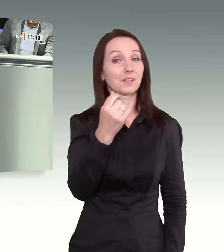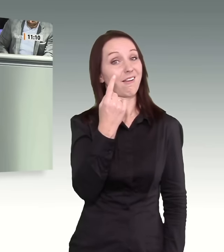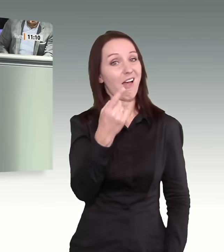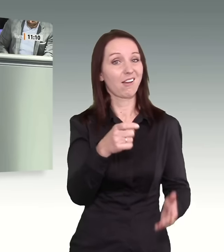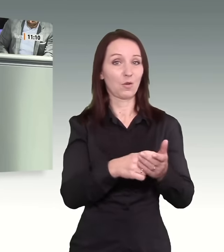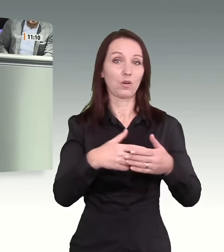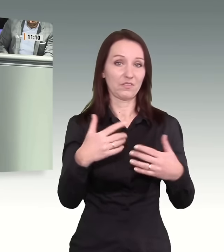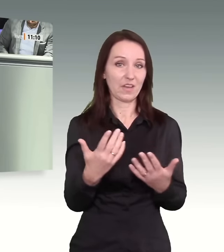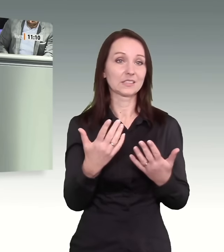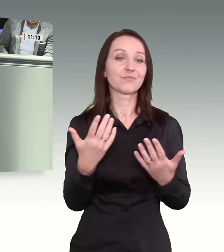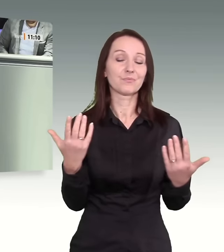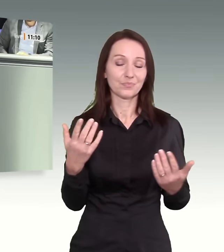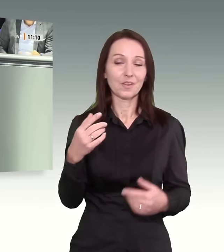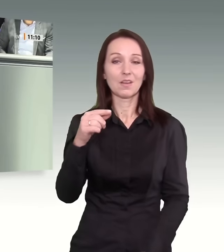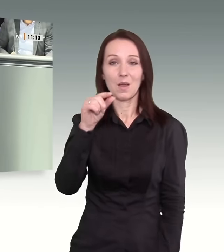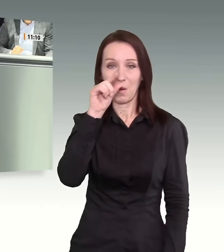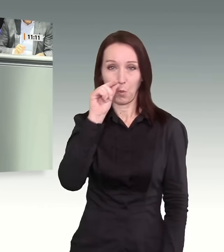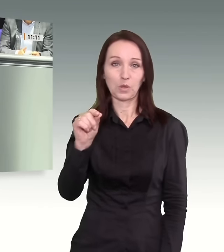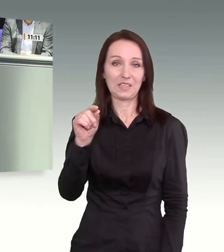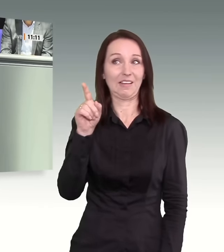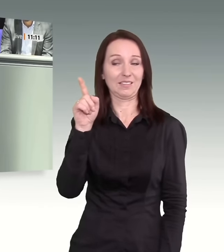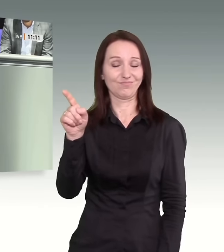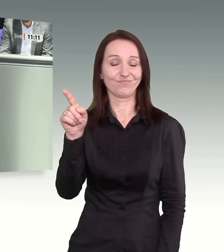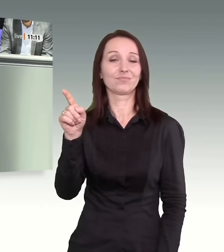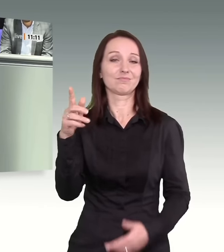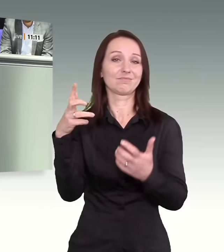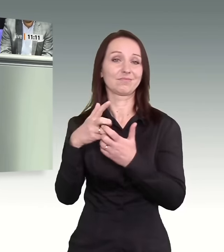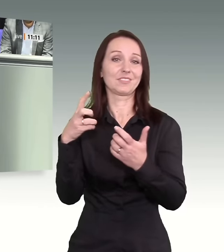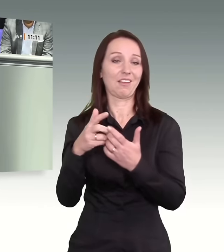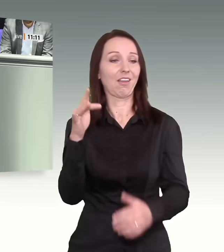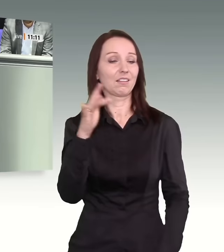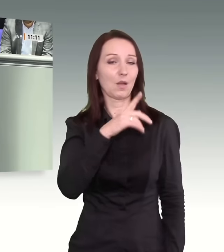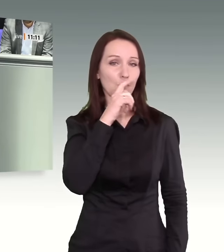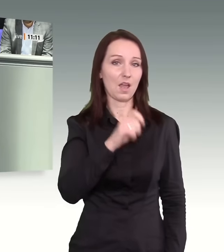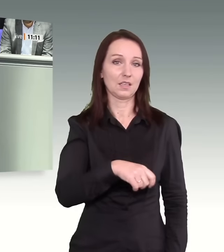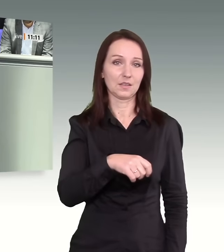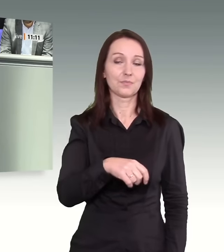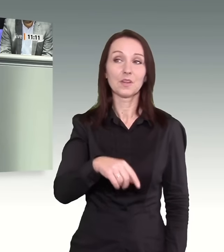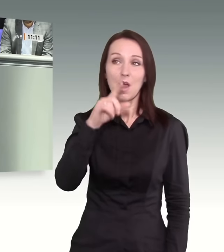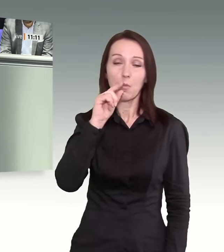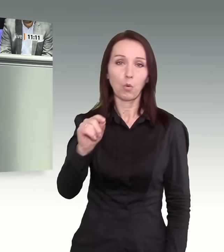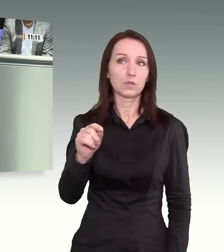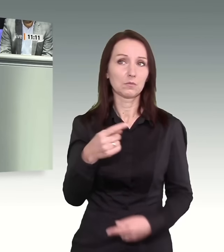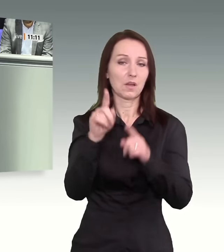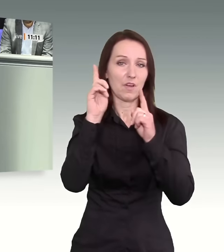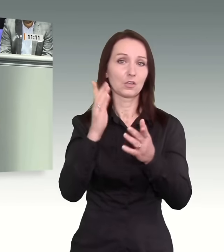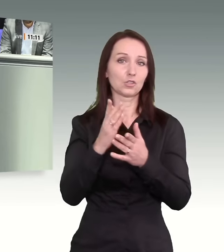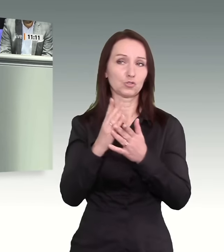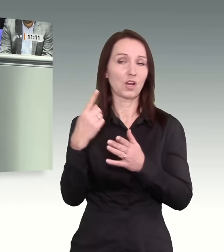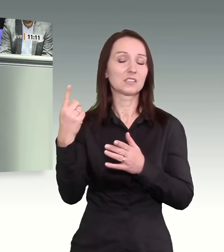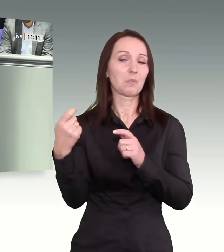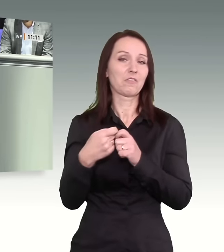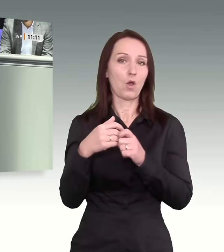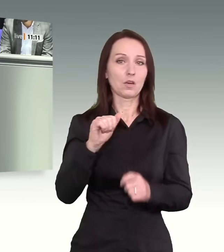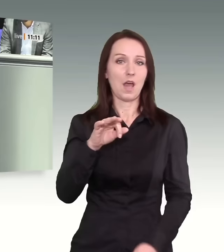Wladimir Putin, bekanntermaßen AfD-Freund, was dazu geführt hat, dass über eine Million Menschen bei uns aufgenommen